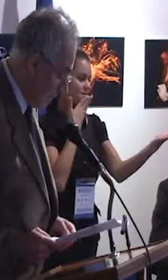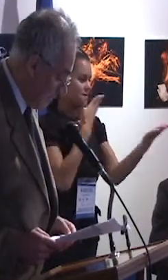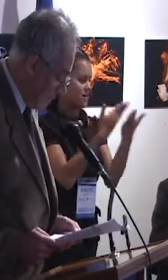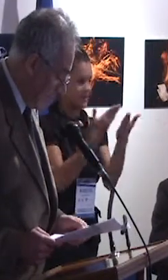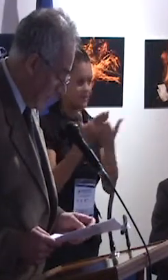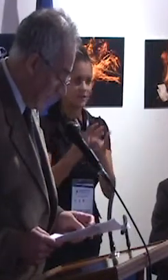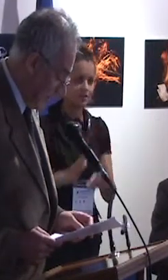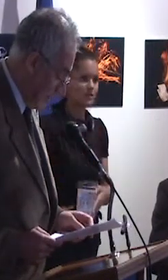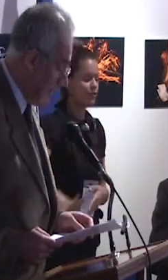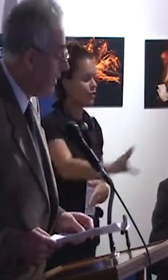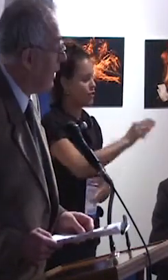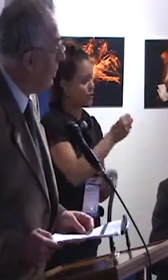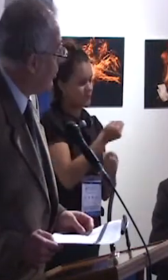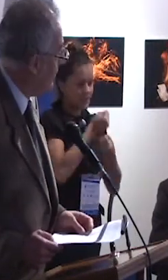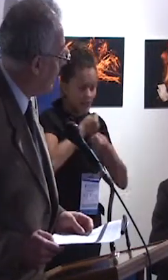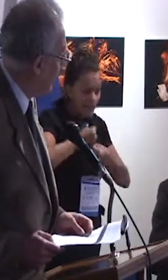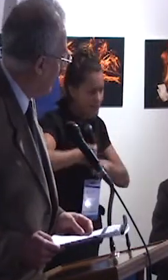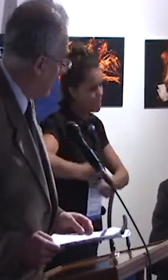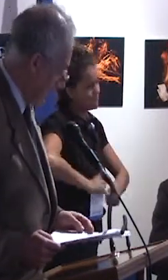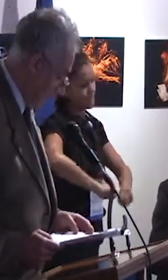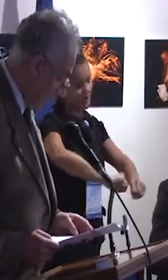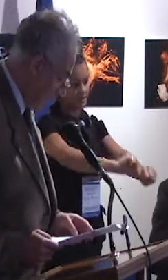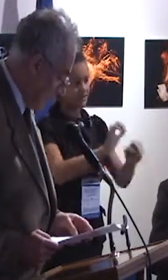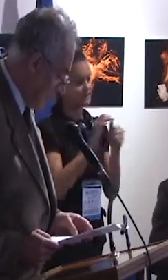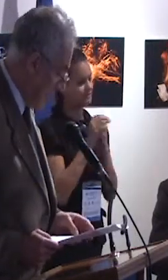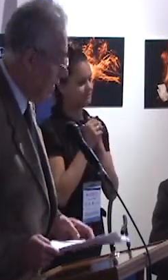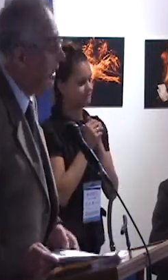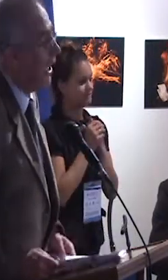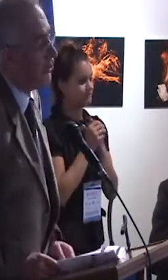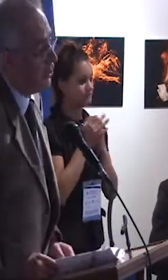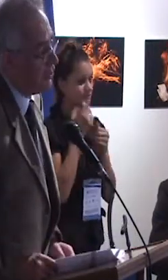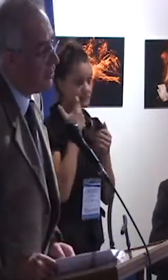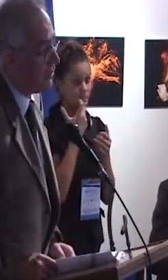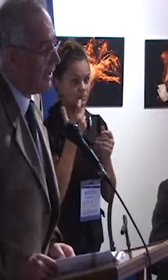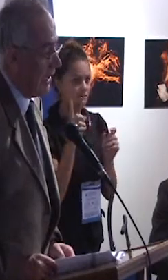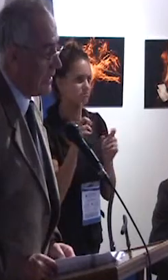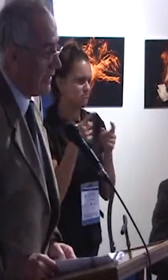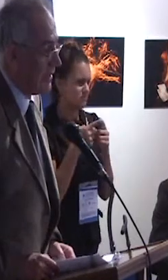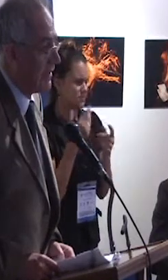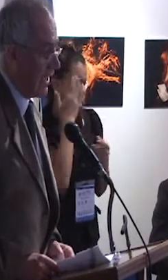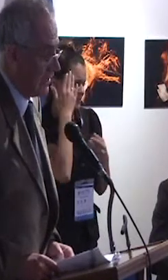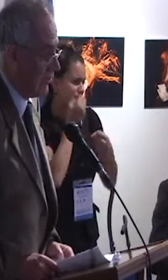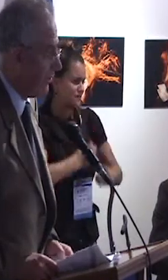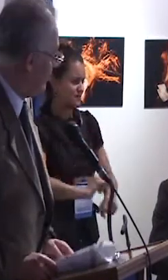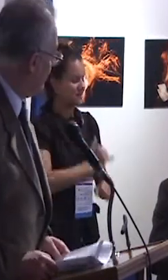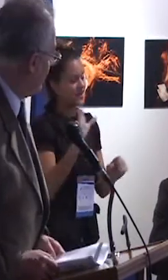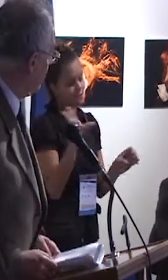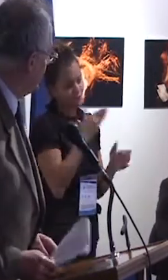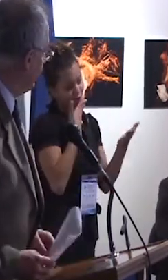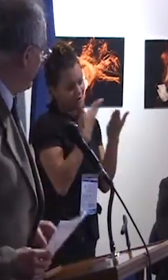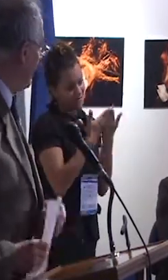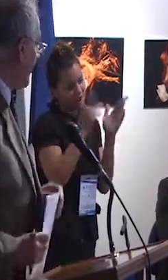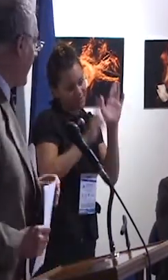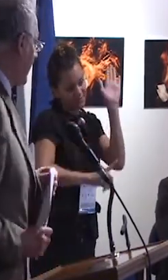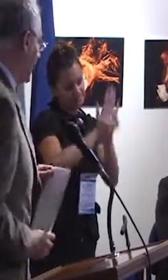trasbambalinas que no siempre quedan en evidencia. A todos, gracias y éxitos.